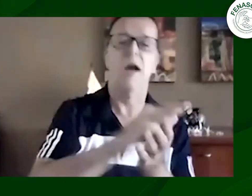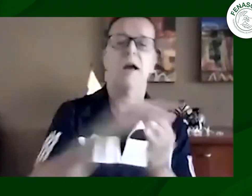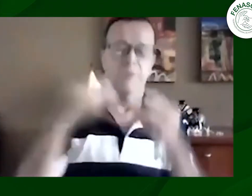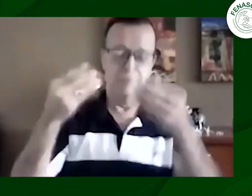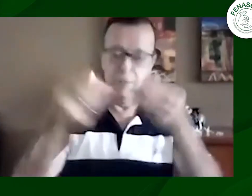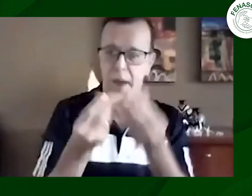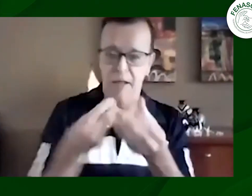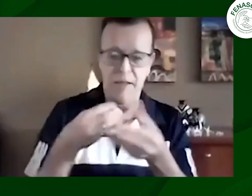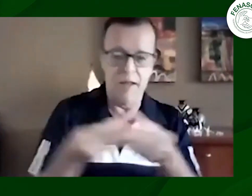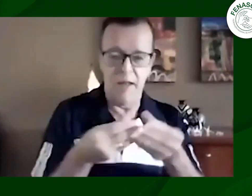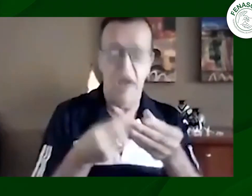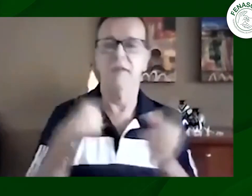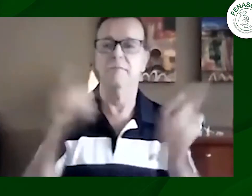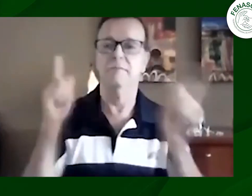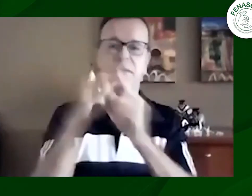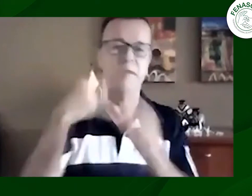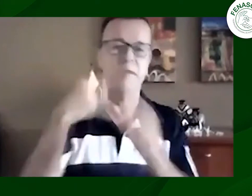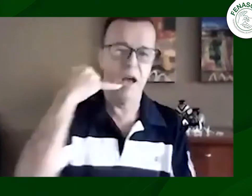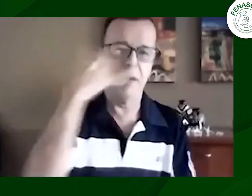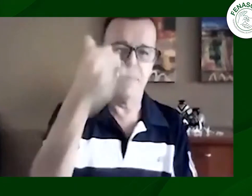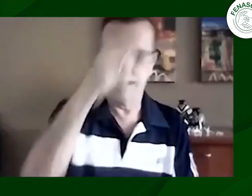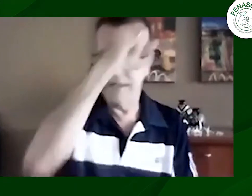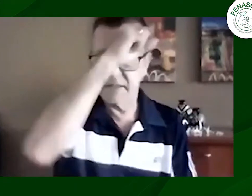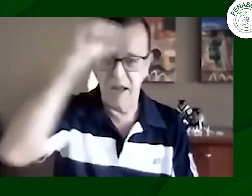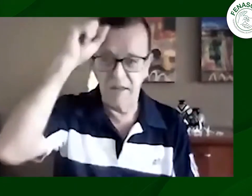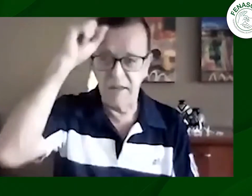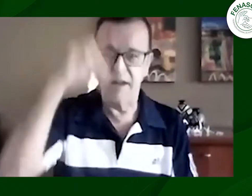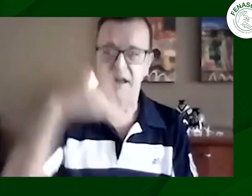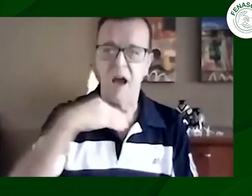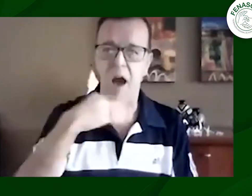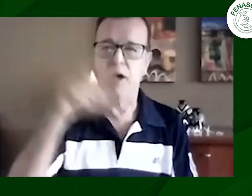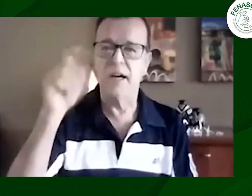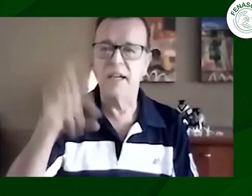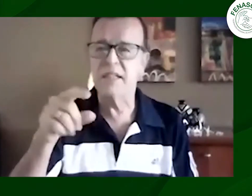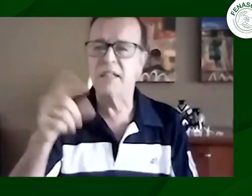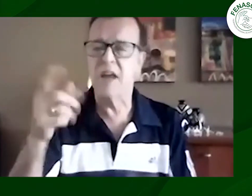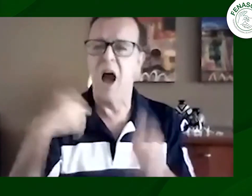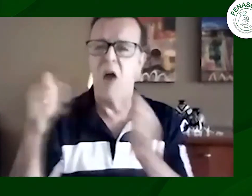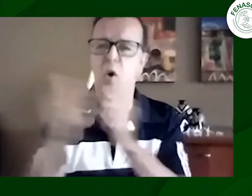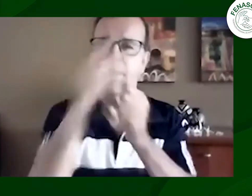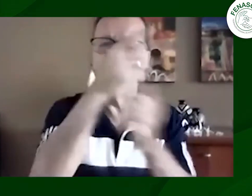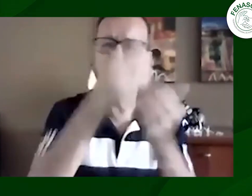recoger el dinero lo que hicimos fue poderlo enviar a sandra